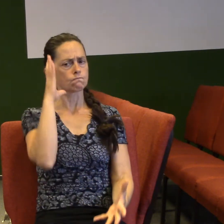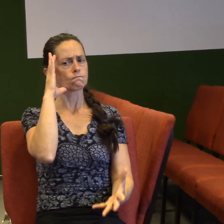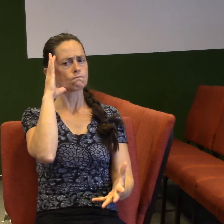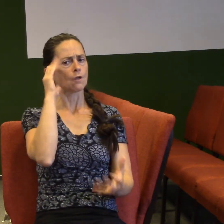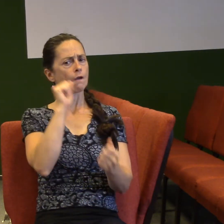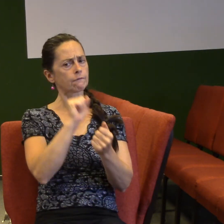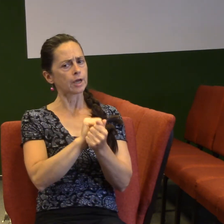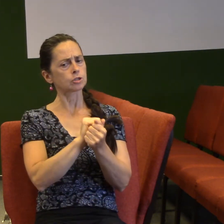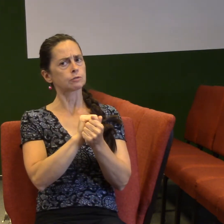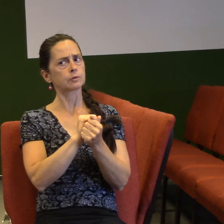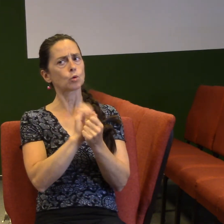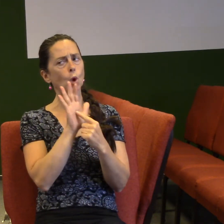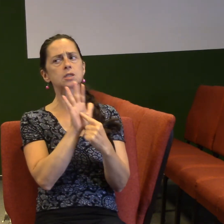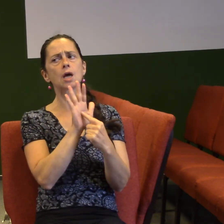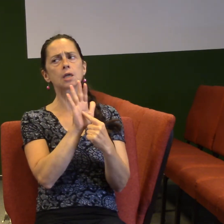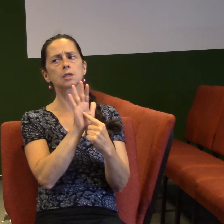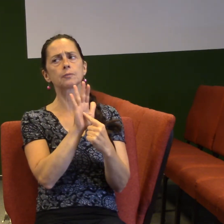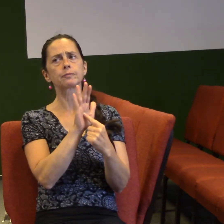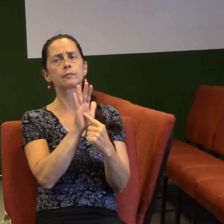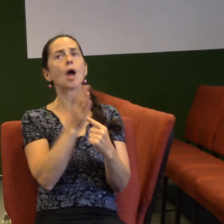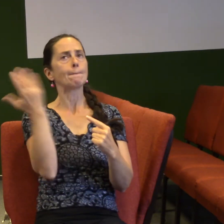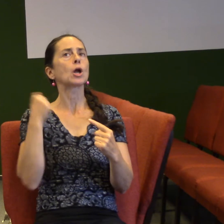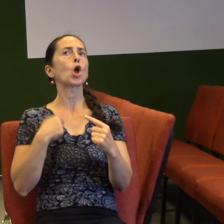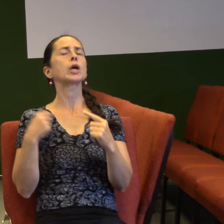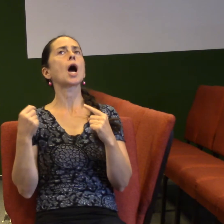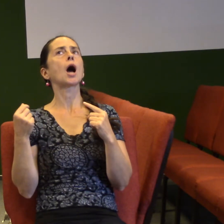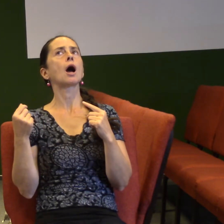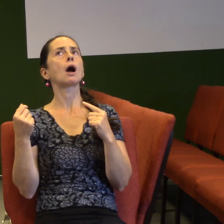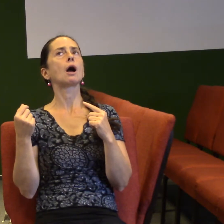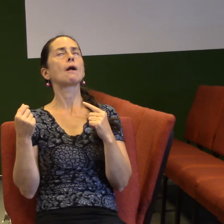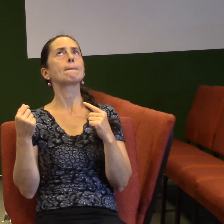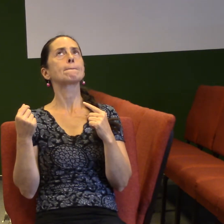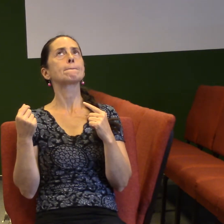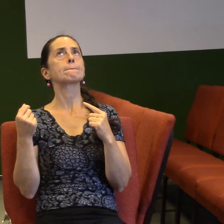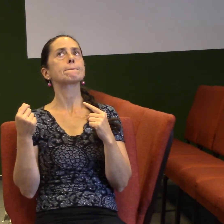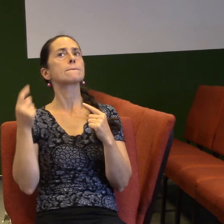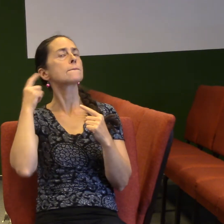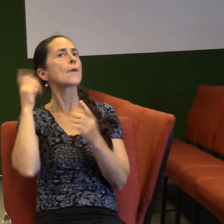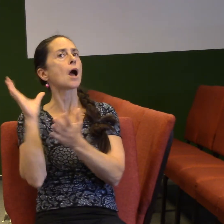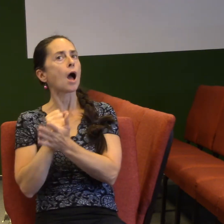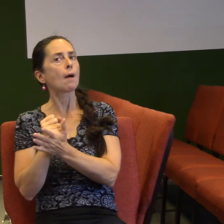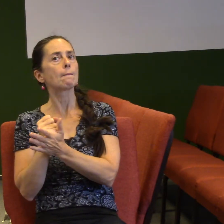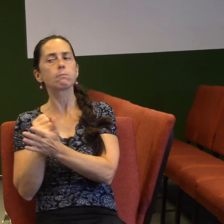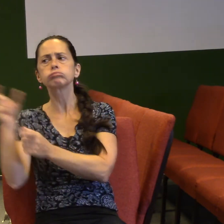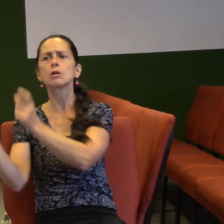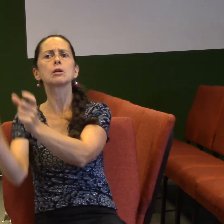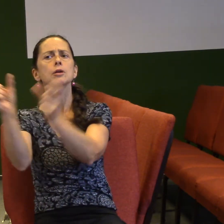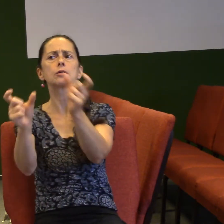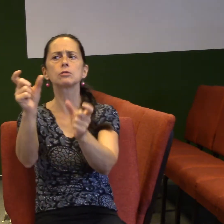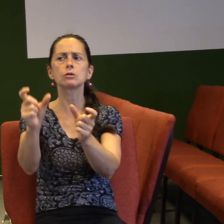postavit do souladu, je to, že já jsem se setkal několikrát s různýma lidma, kteří říkali a já prostě duchovní dáry